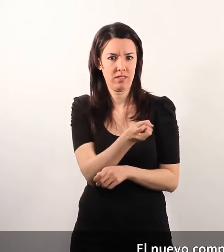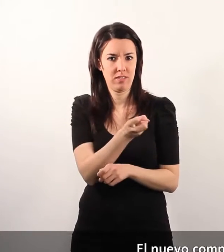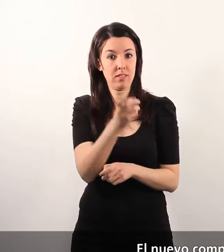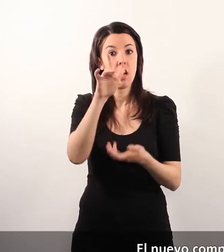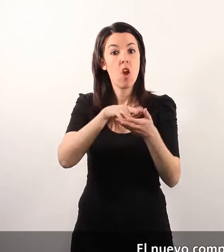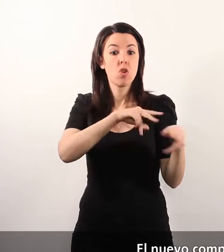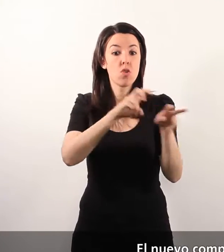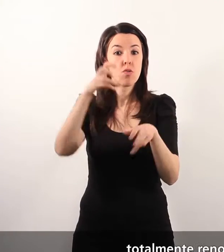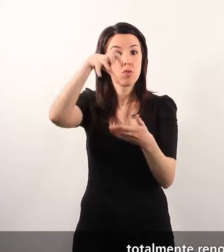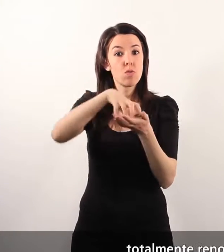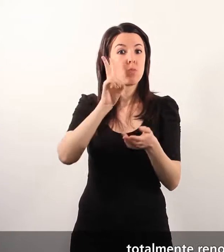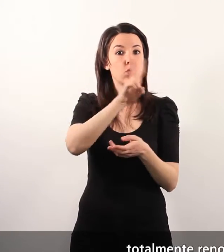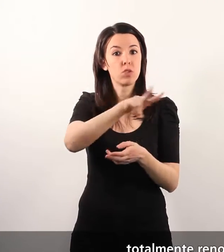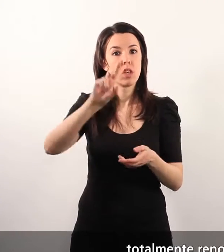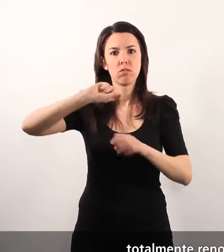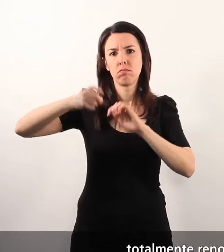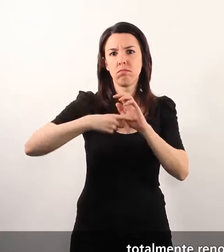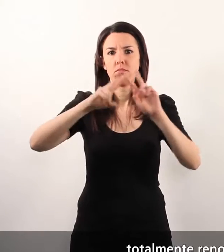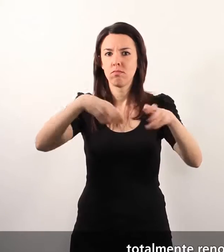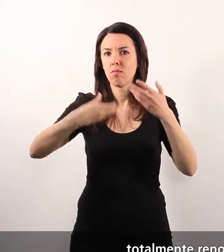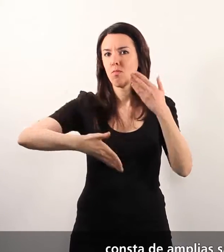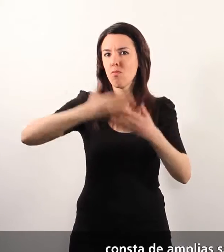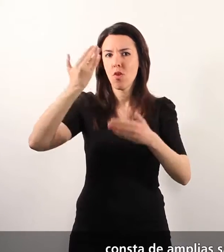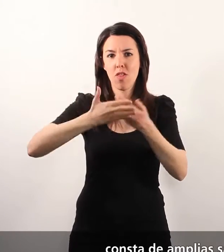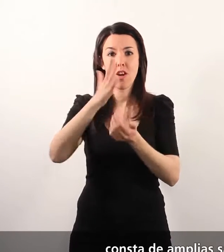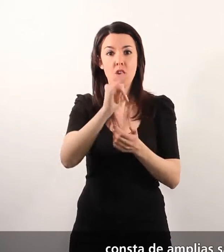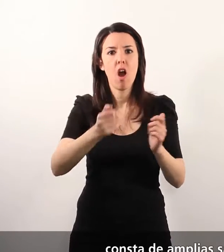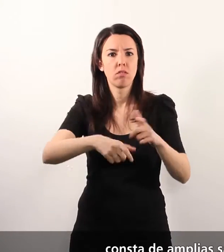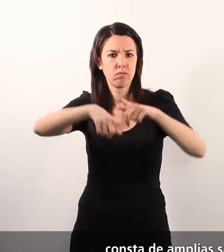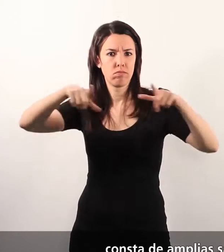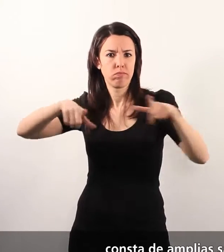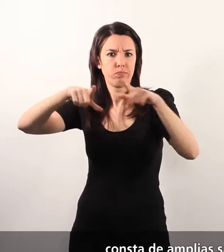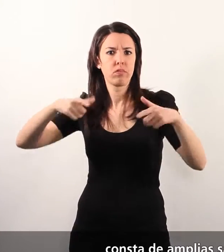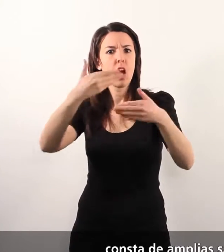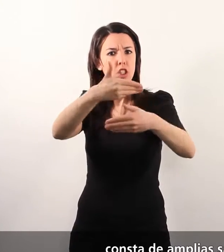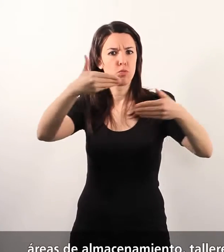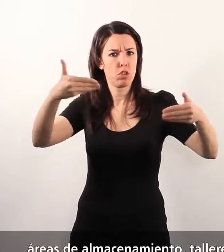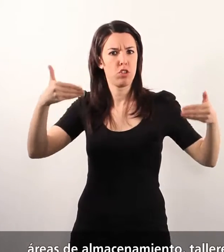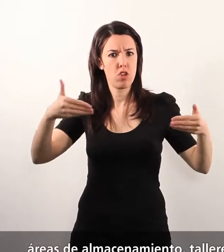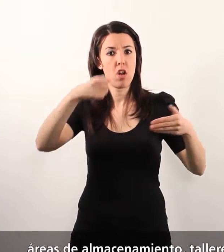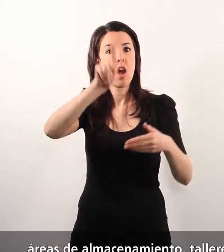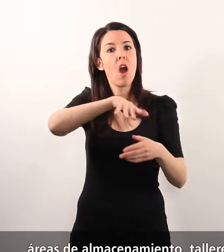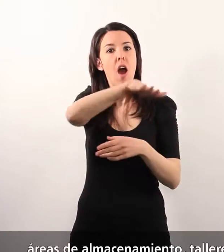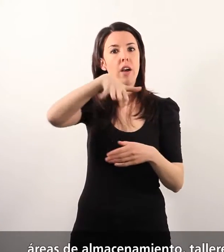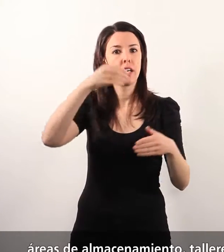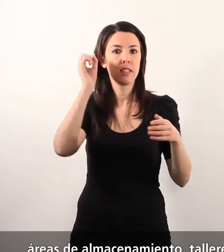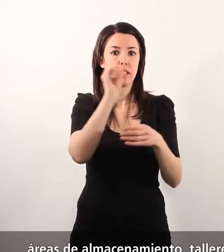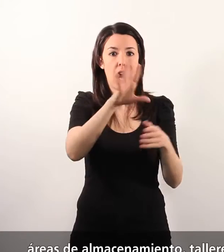complejo museístico, totalmente renovado y moderno, consta de amplias salas de exposiciones, áreas de almacenamiento, talleres de